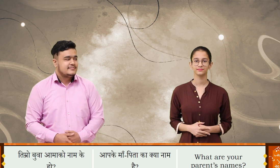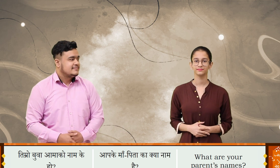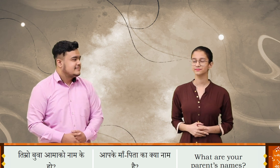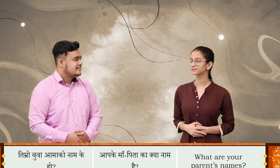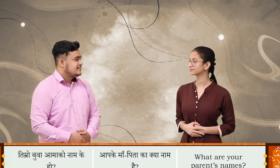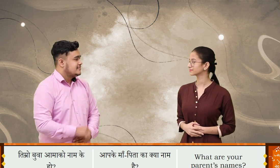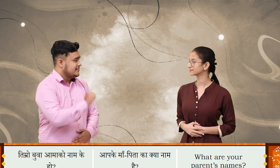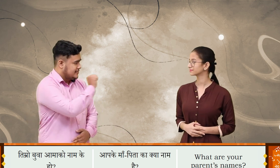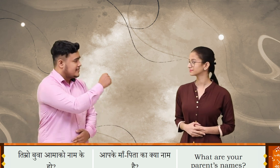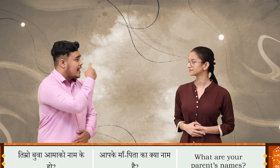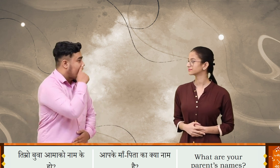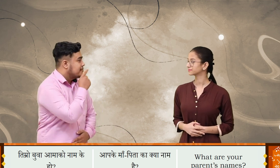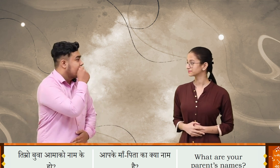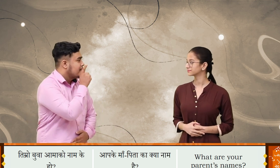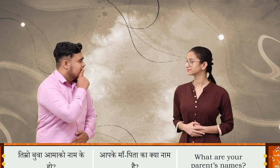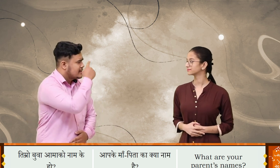तिम्रो बुवा आमा को नाम के हो?